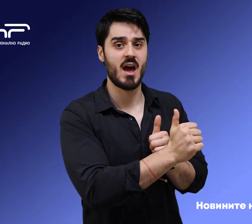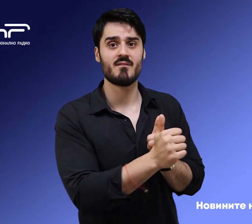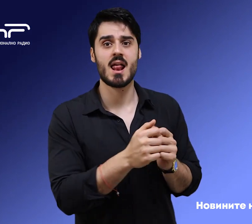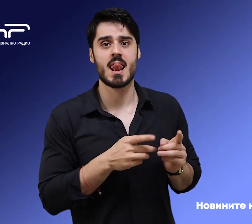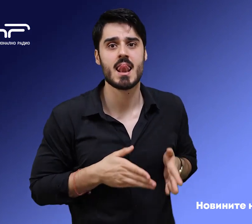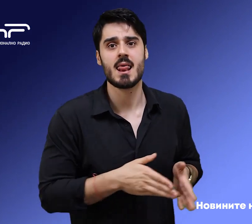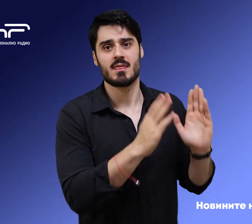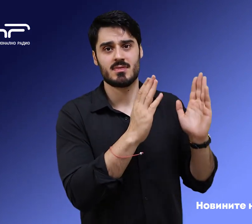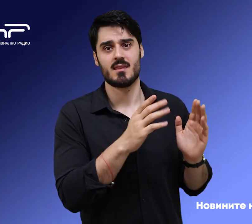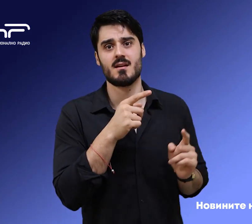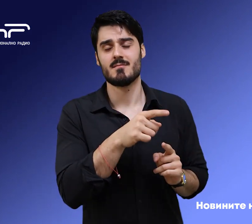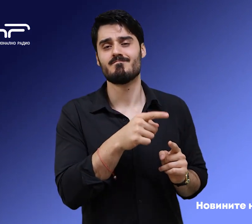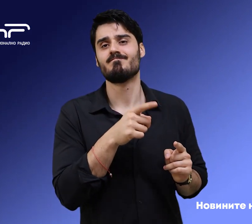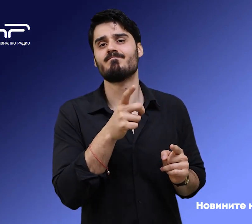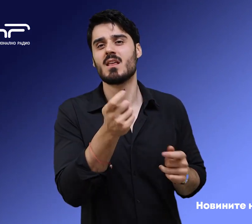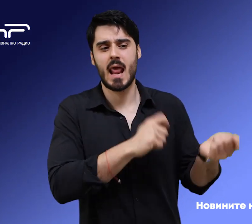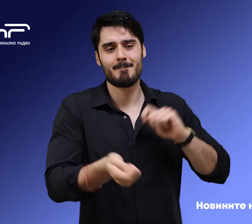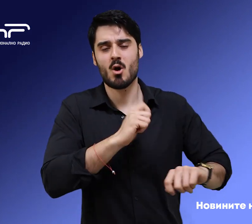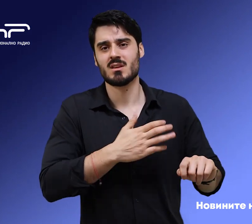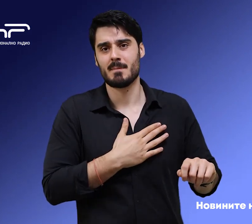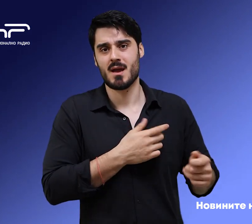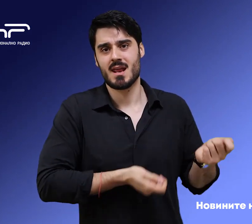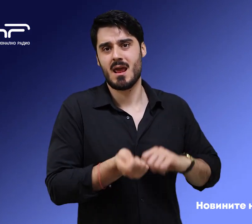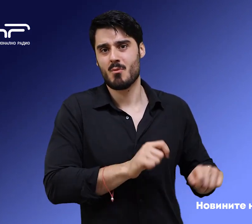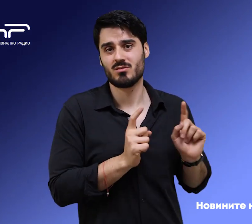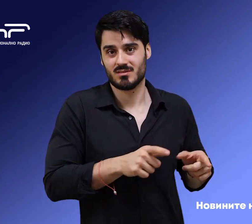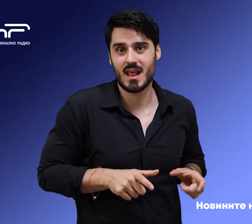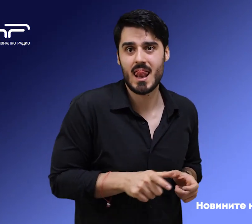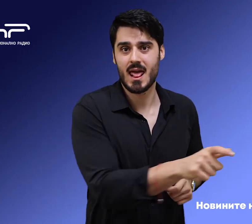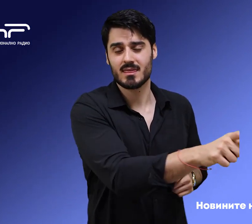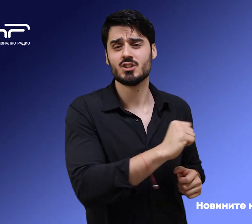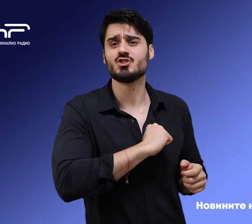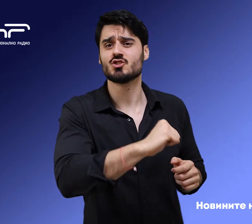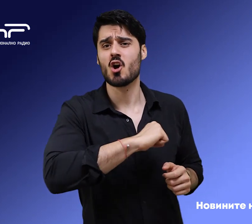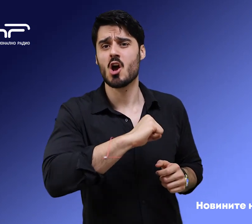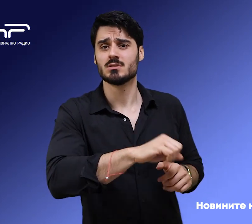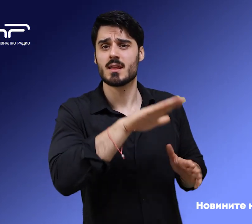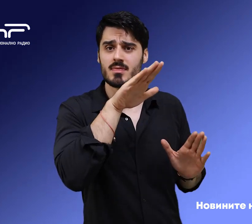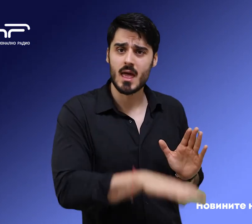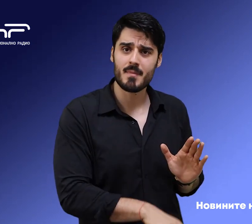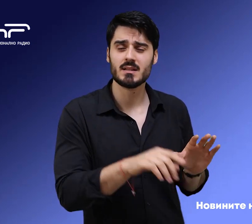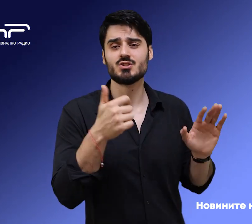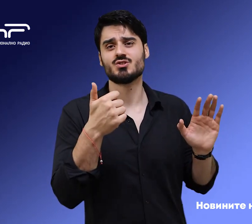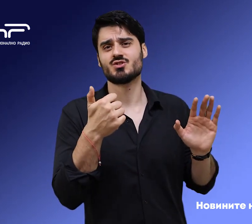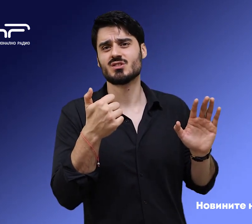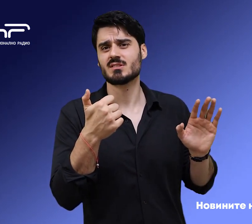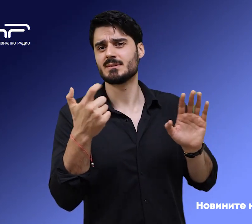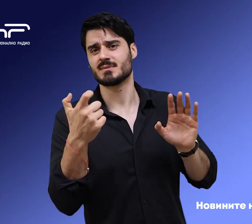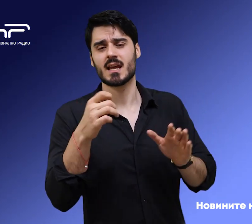поради частични ремонтни деяности на асфалтовата насилка в аварийната лента. Скоростта е ограничена до 70 км в час. Водачите се движат с